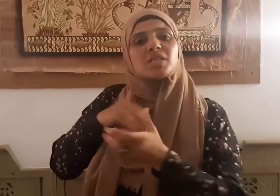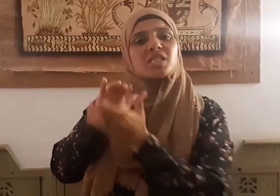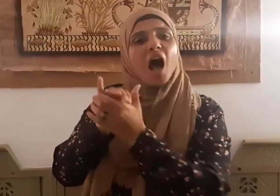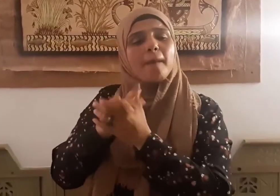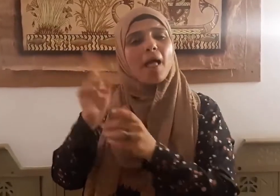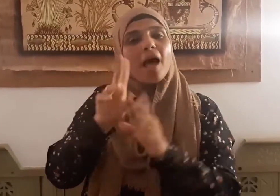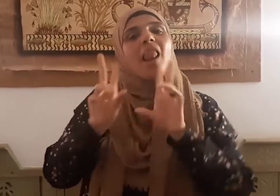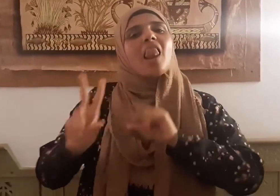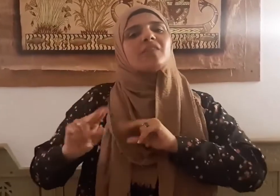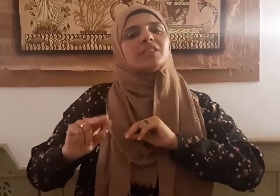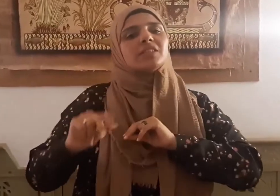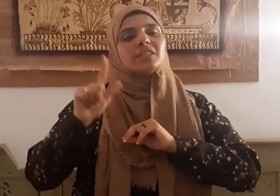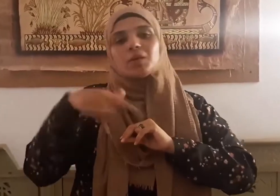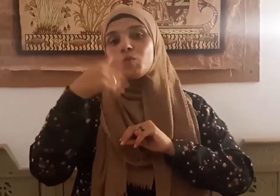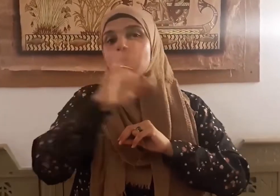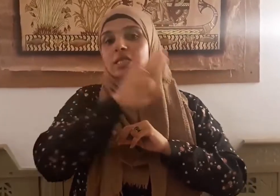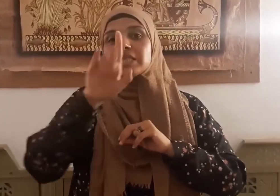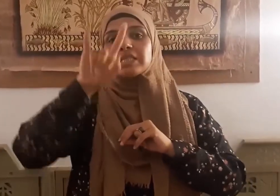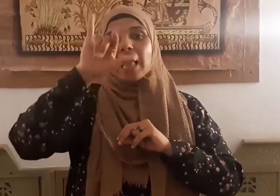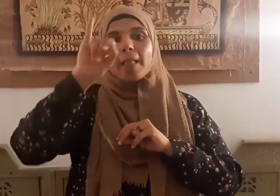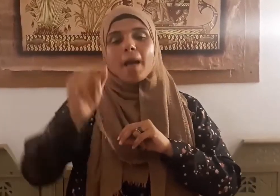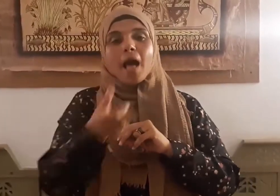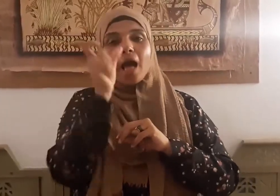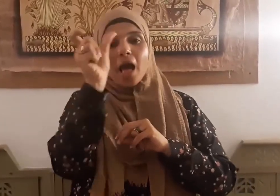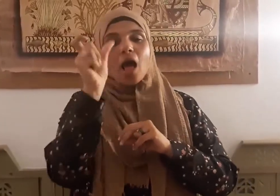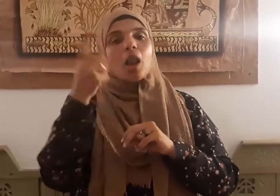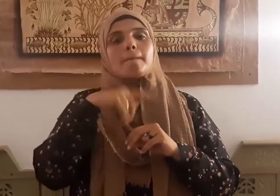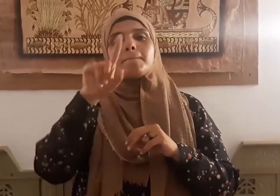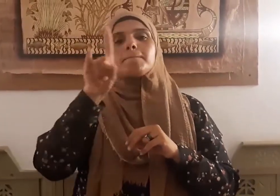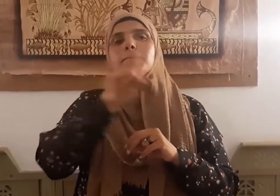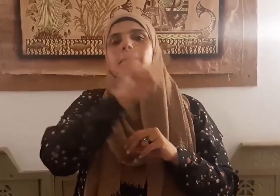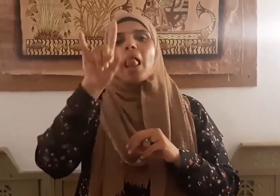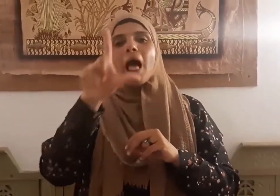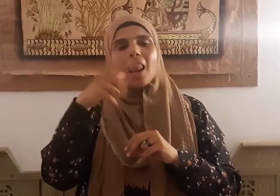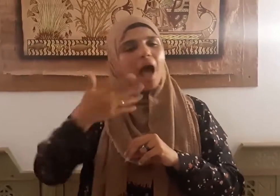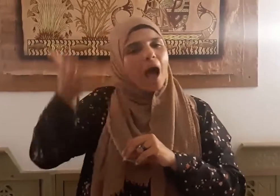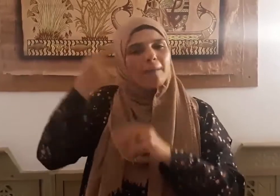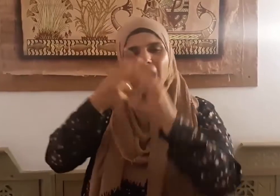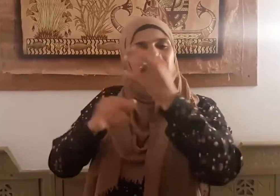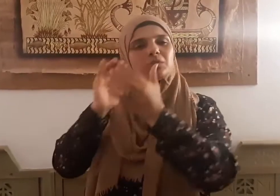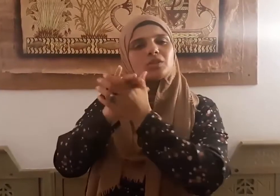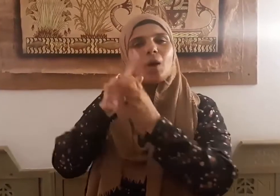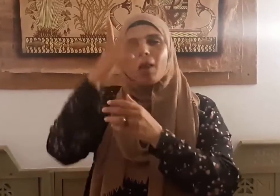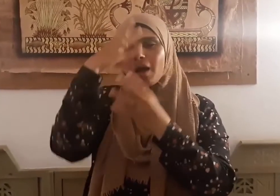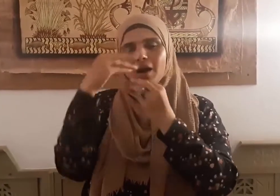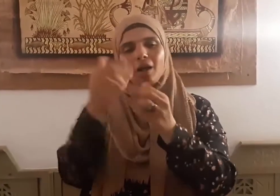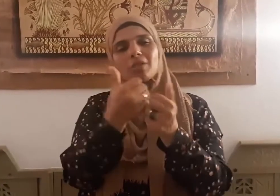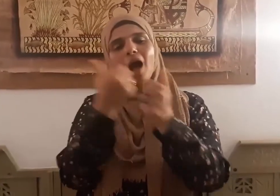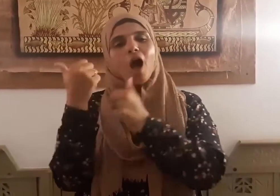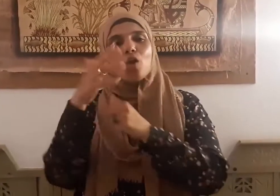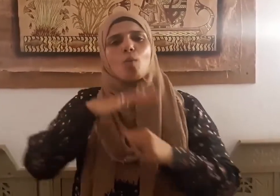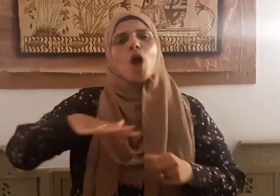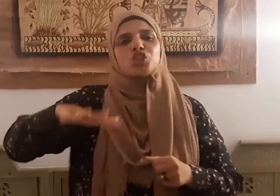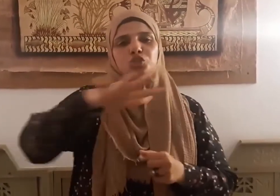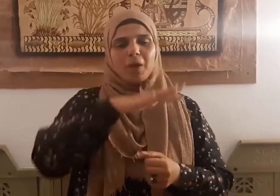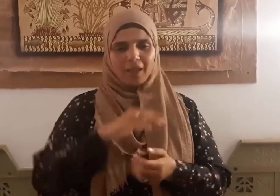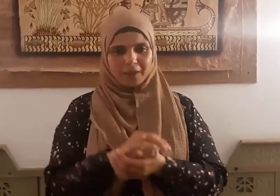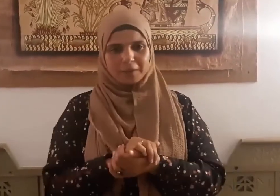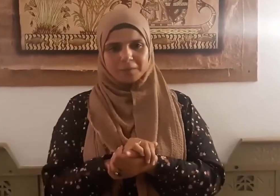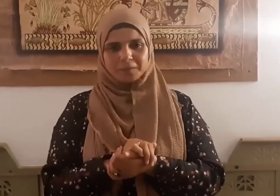سلمان وصهيب وبلال وغيرهم رضي الله عنهم أجمعين حيث